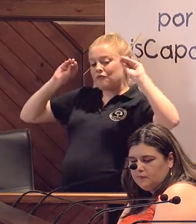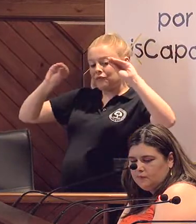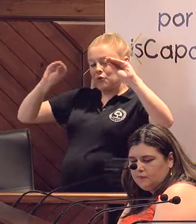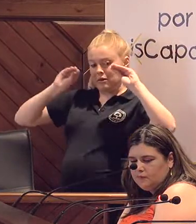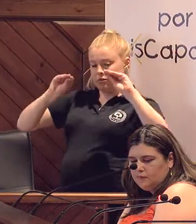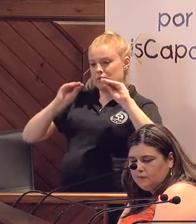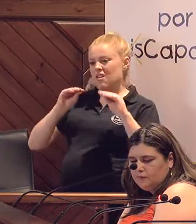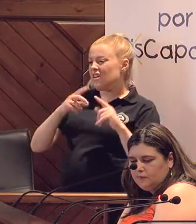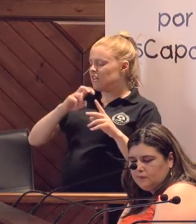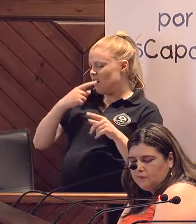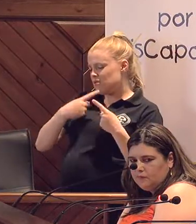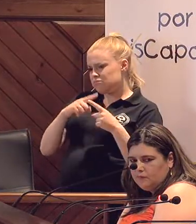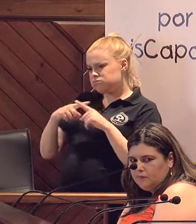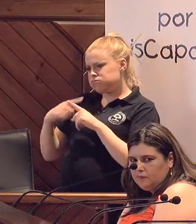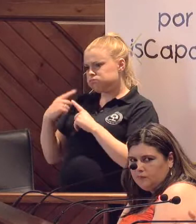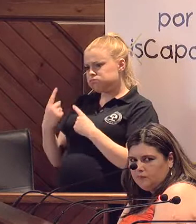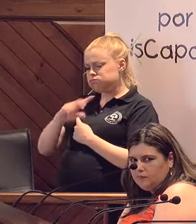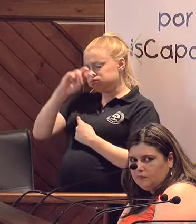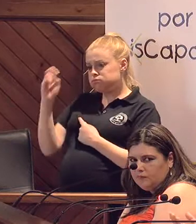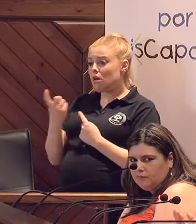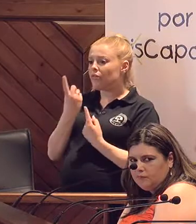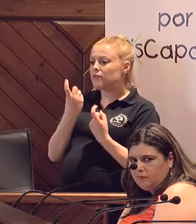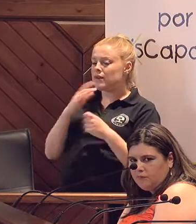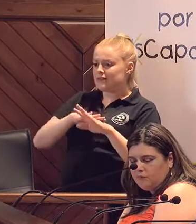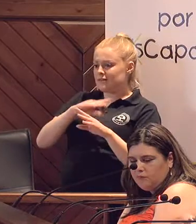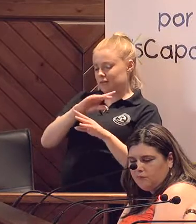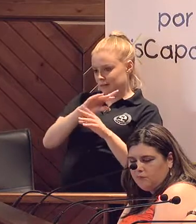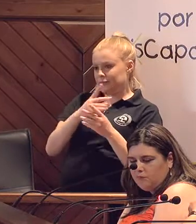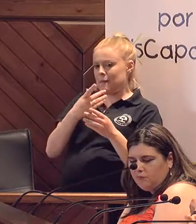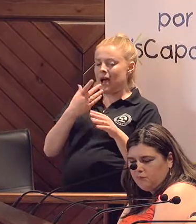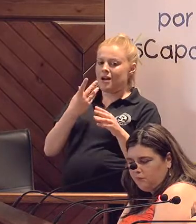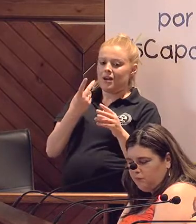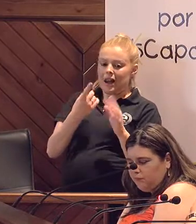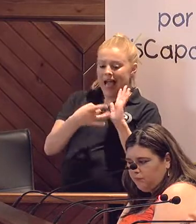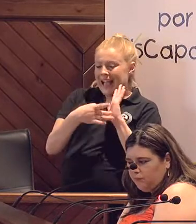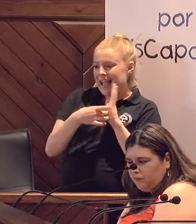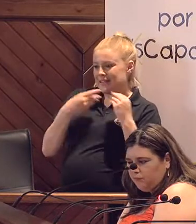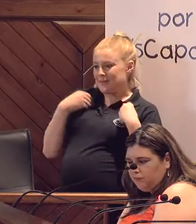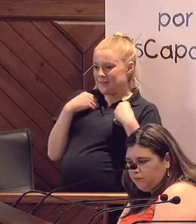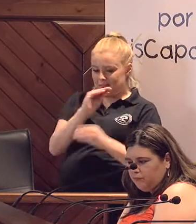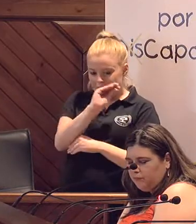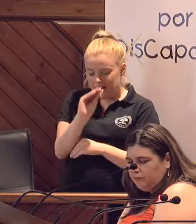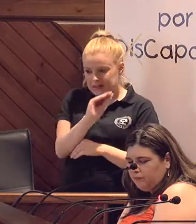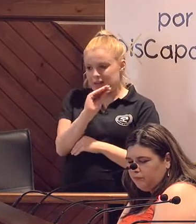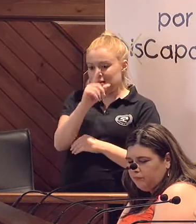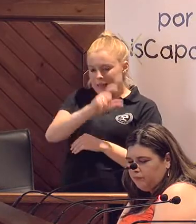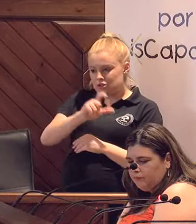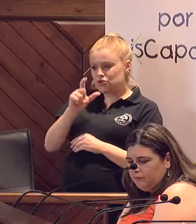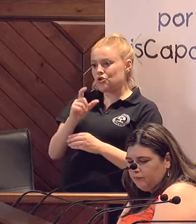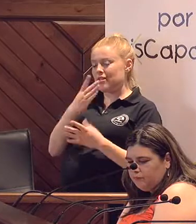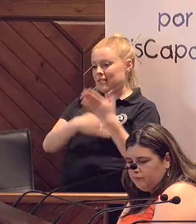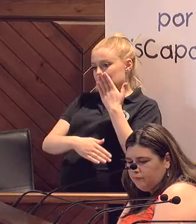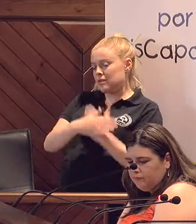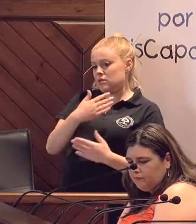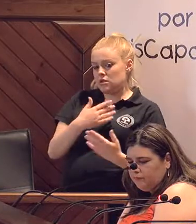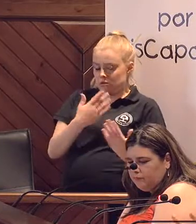Pero hay muchas cosas que necesita un cuidador para que la calidad de vida que pueda dar ese cuidador a esa persona discapacita sea